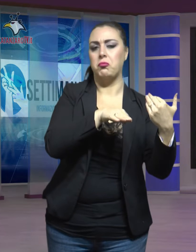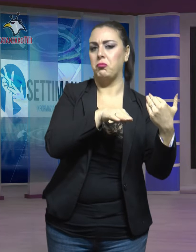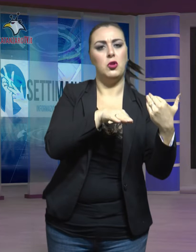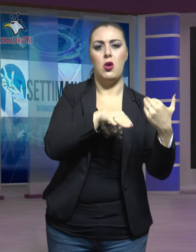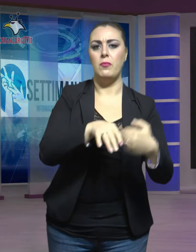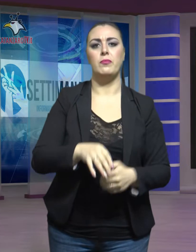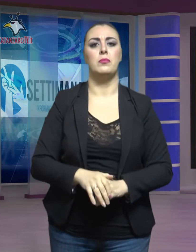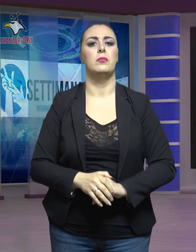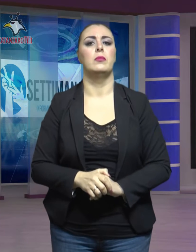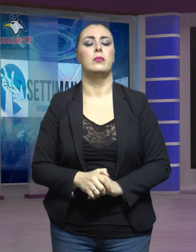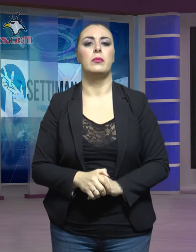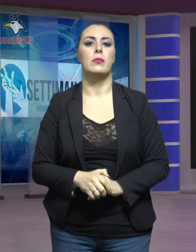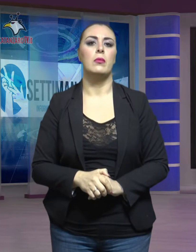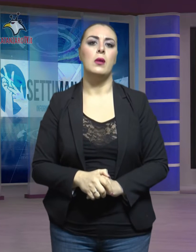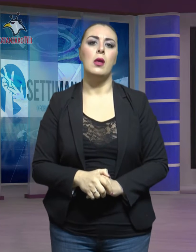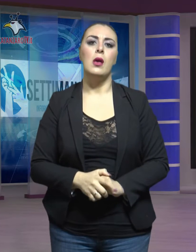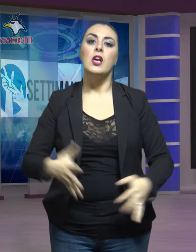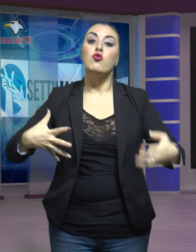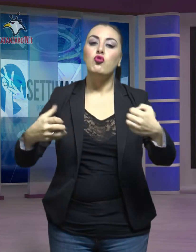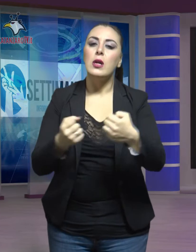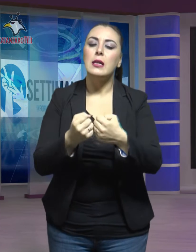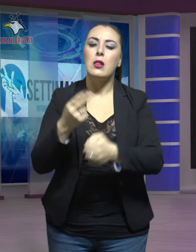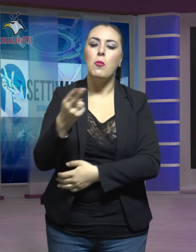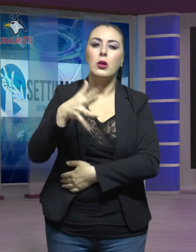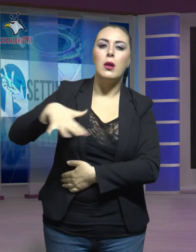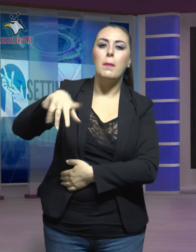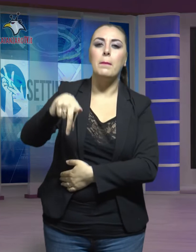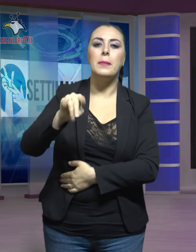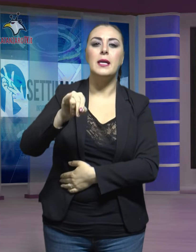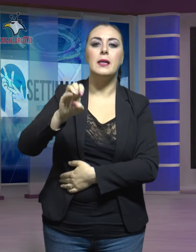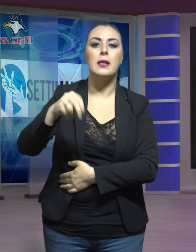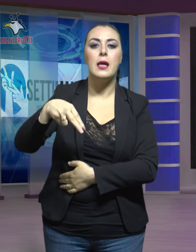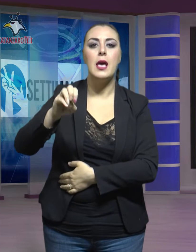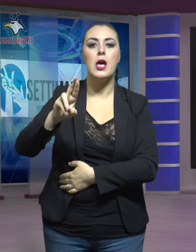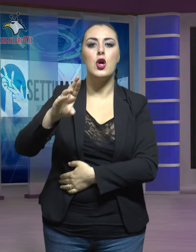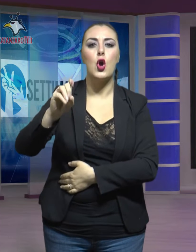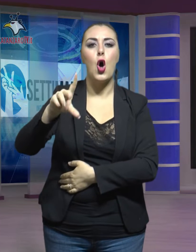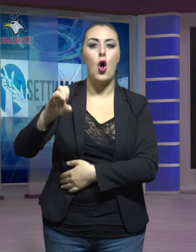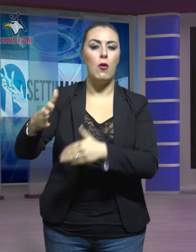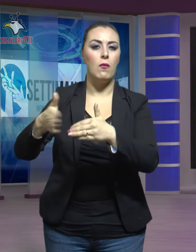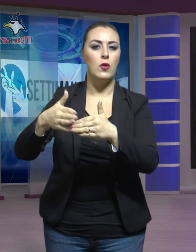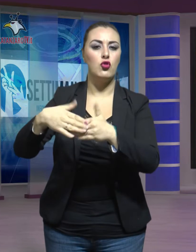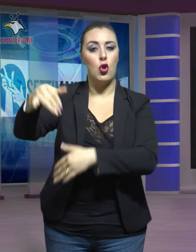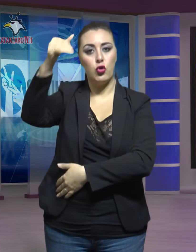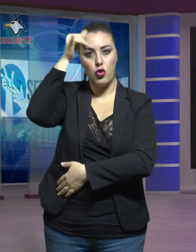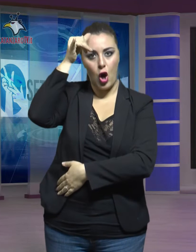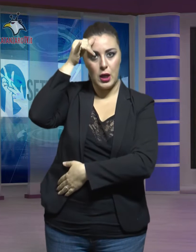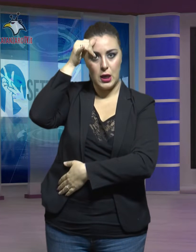Incidente mortale a Pinerolo, alle porte di Torino. Un medico calabrese in